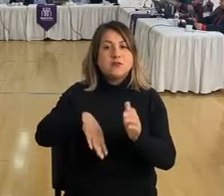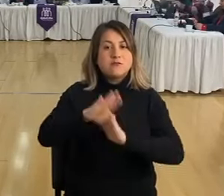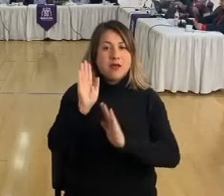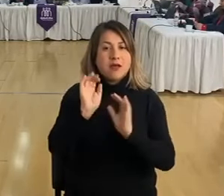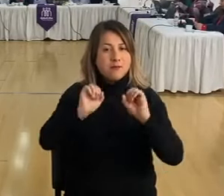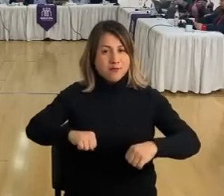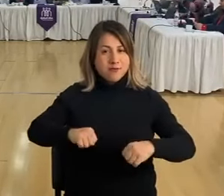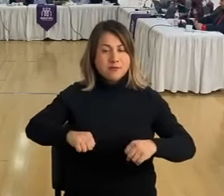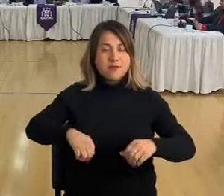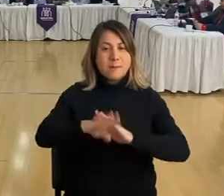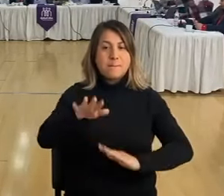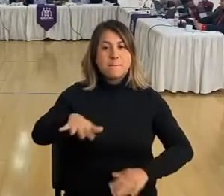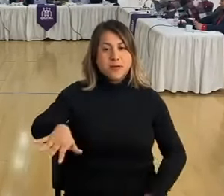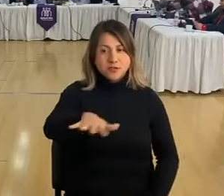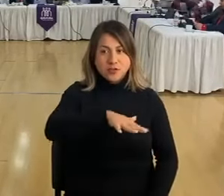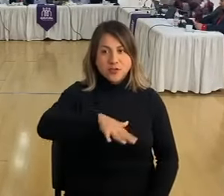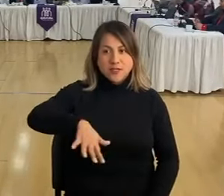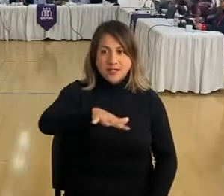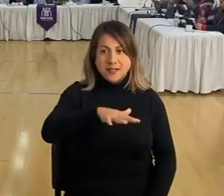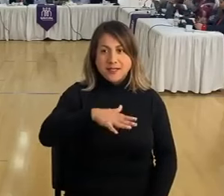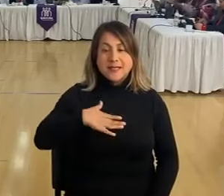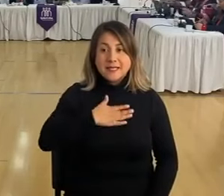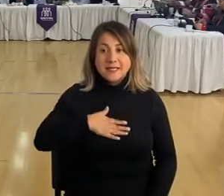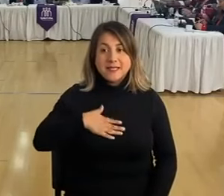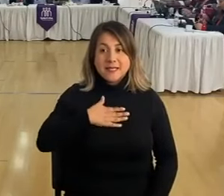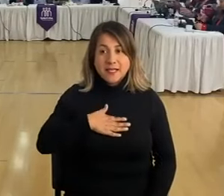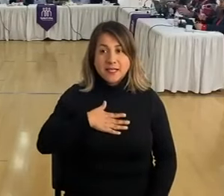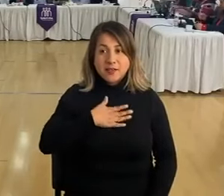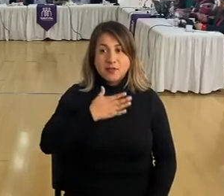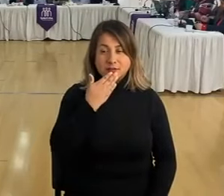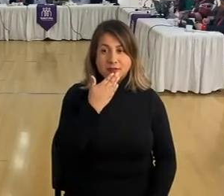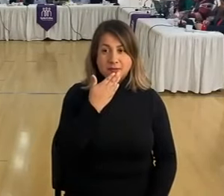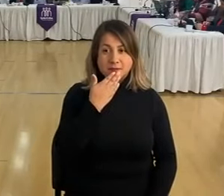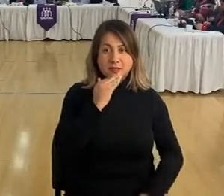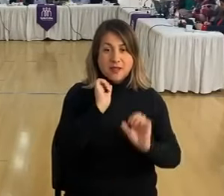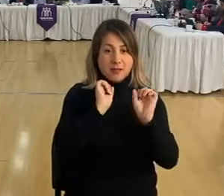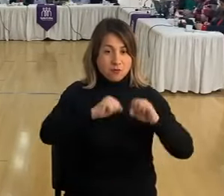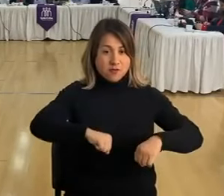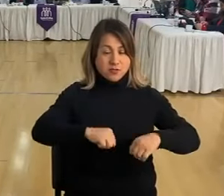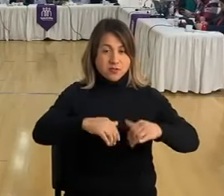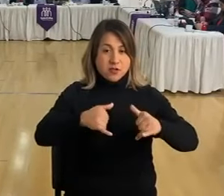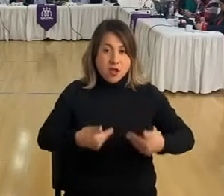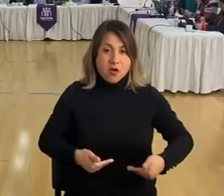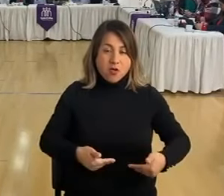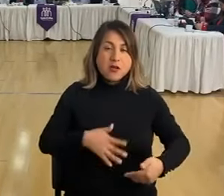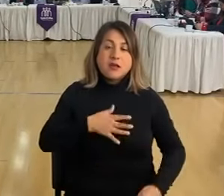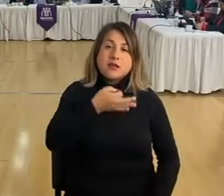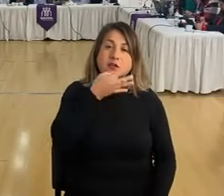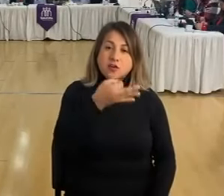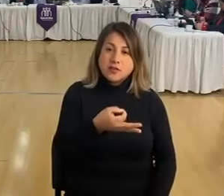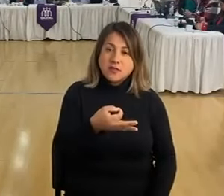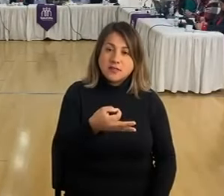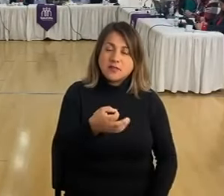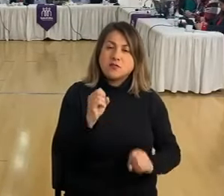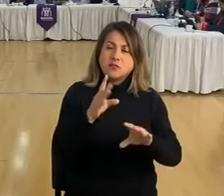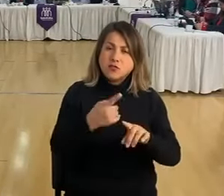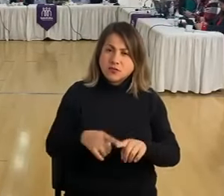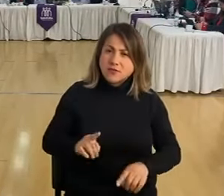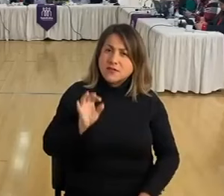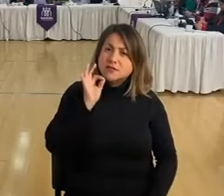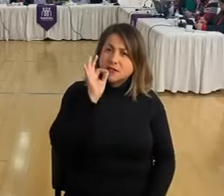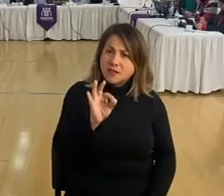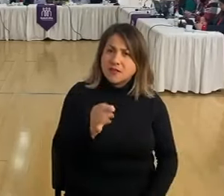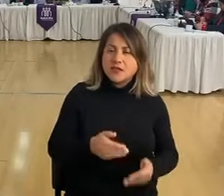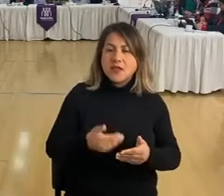Pero quiero, además de esta aprobación, decir lo que ya he dicho en ocasiones